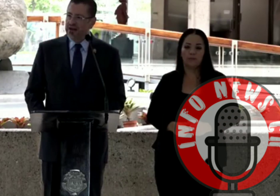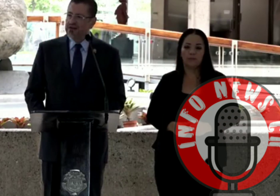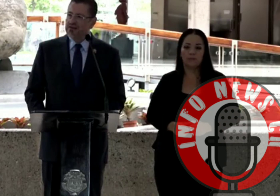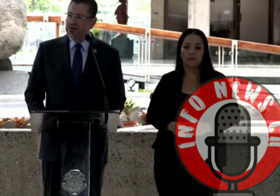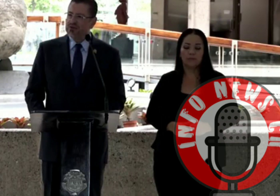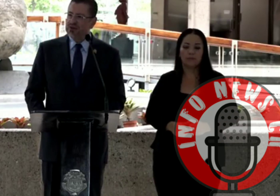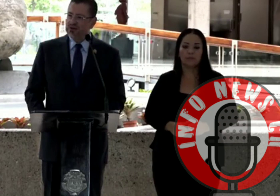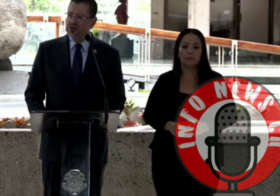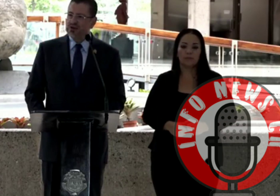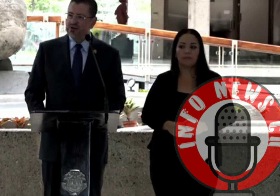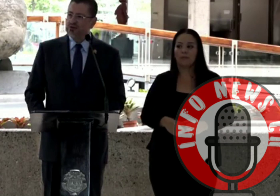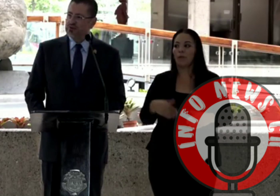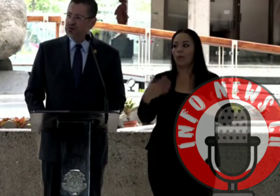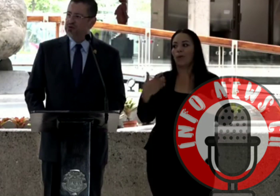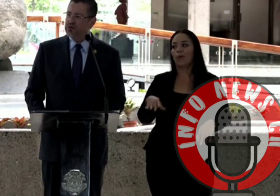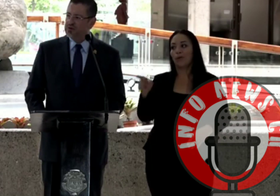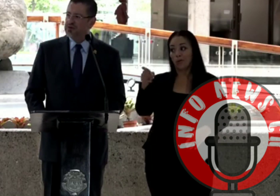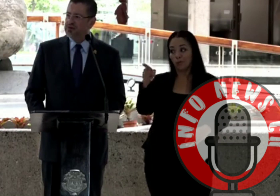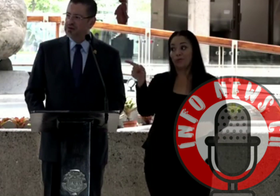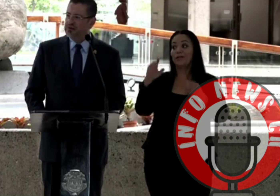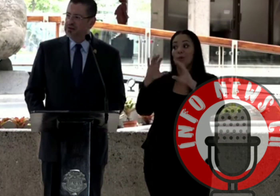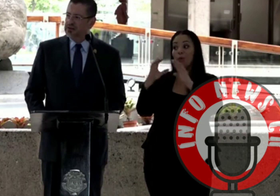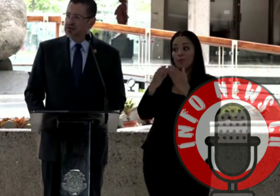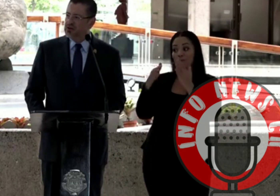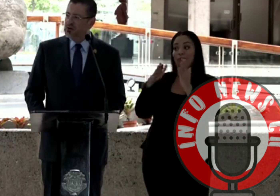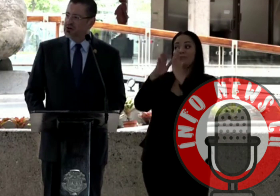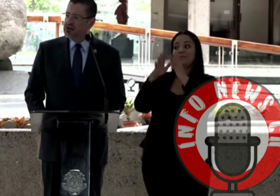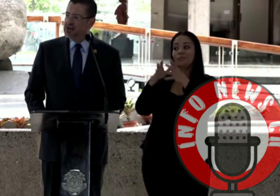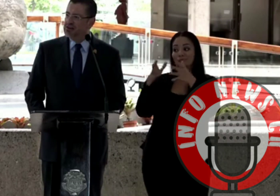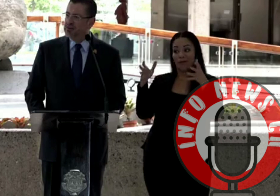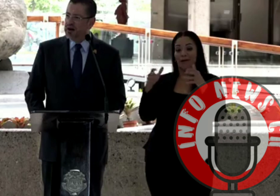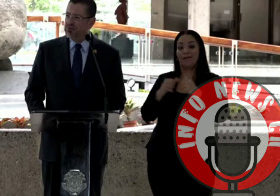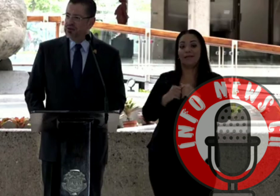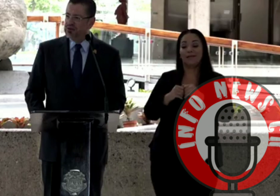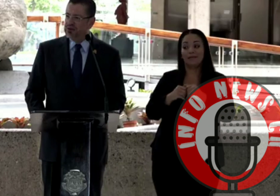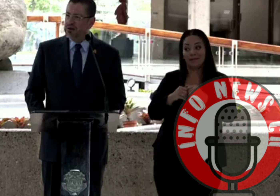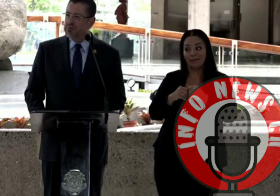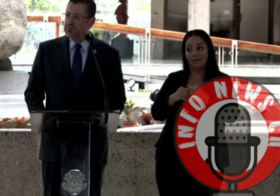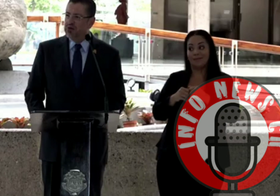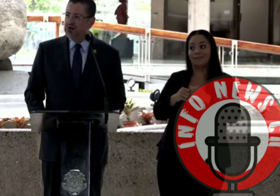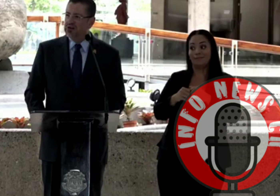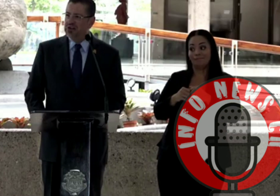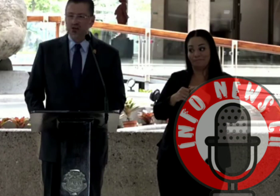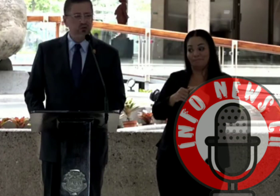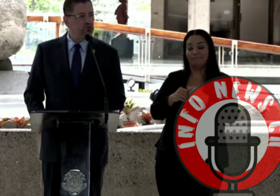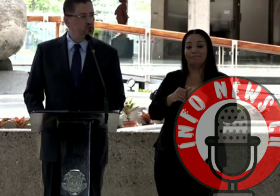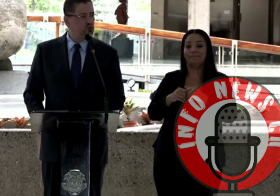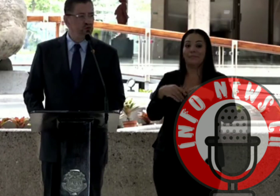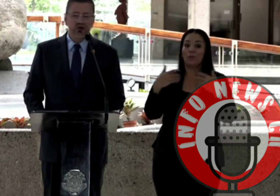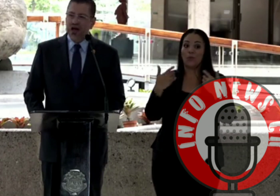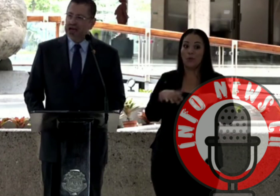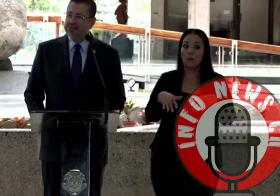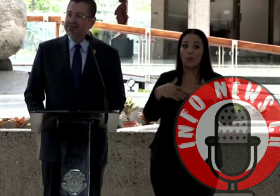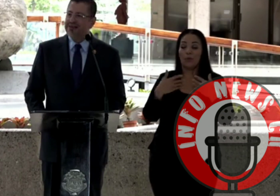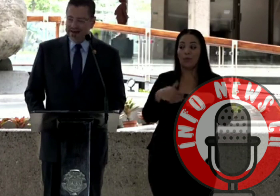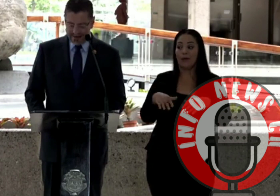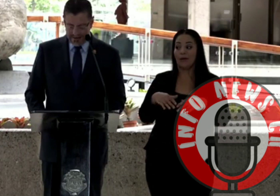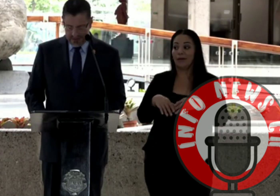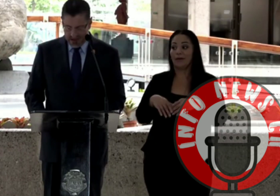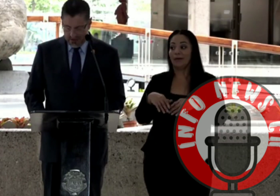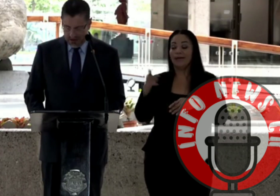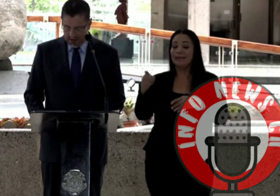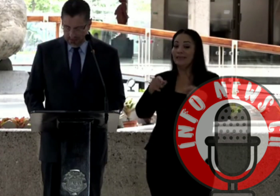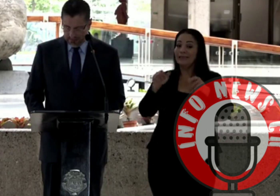¿Qué desafíos tienen ustedes, Comisión? No creo que sean insalvables, pero el status quo es